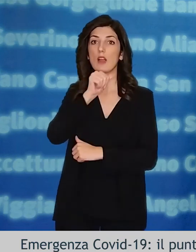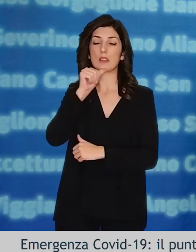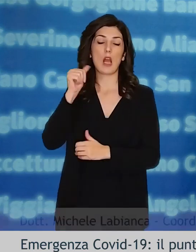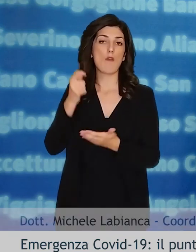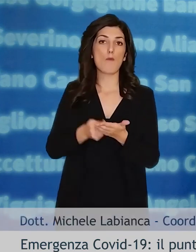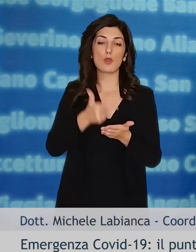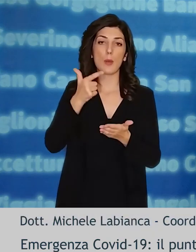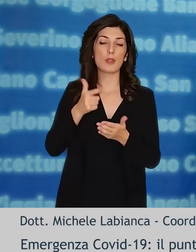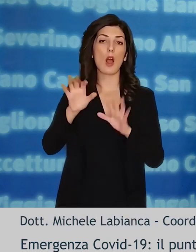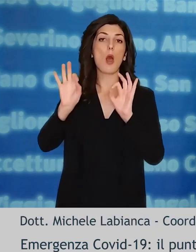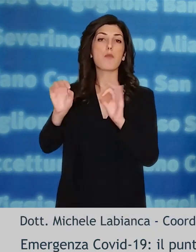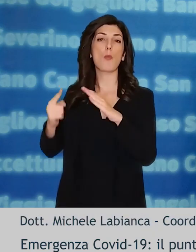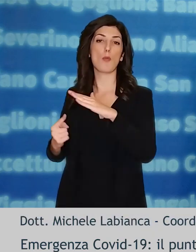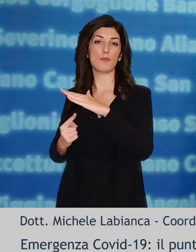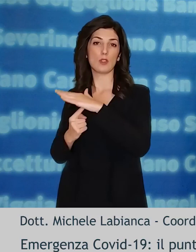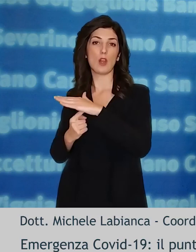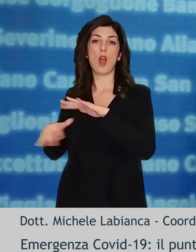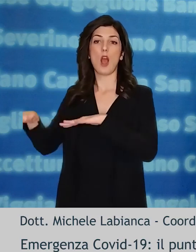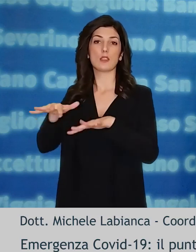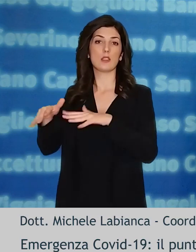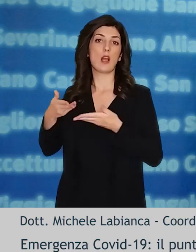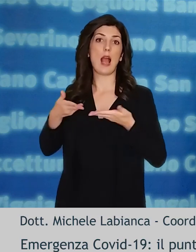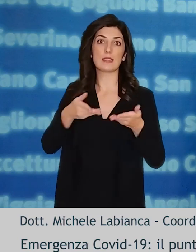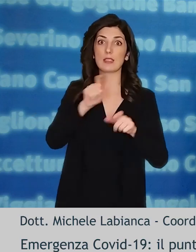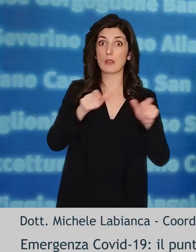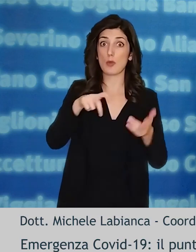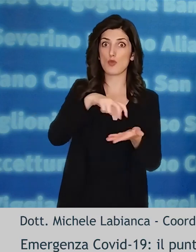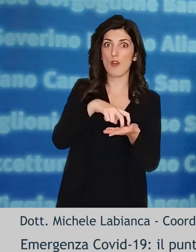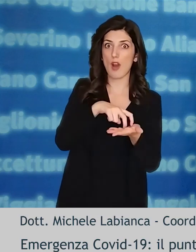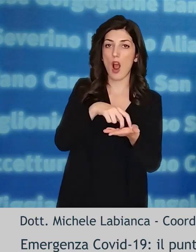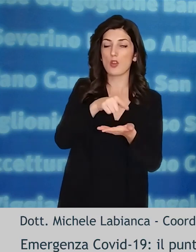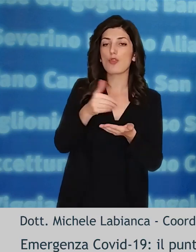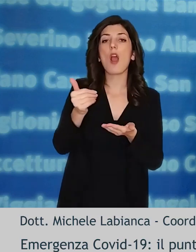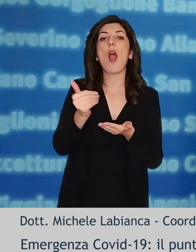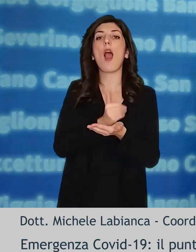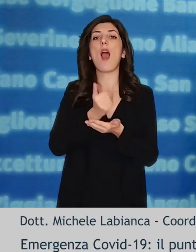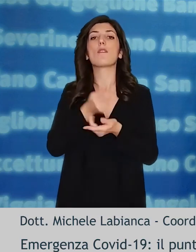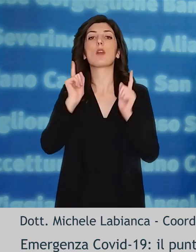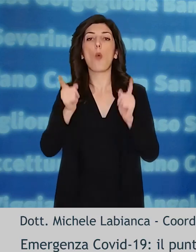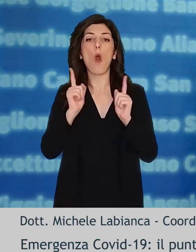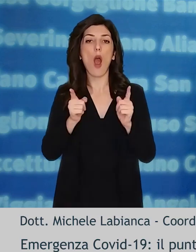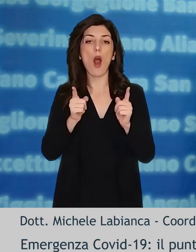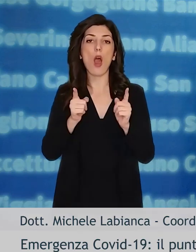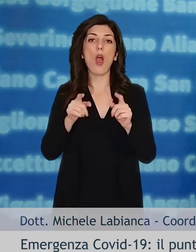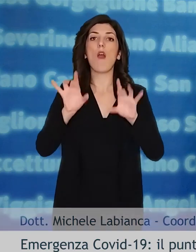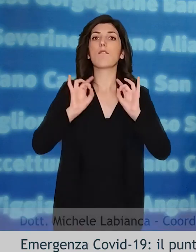preventive e i protocolli da adottare da parte dei gestori e del personale di assistenza per evitare